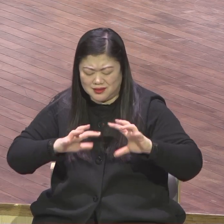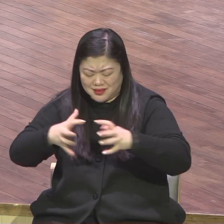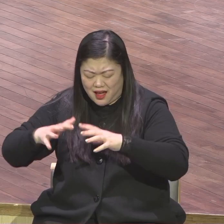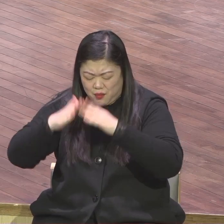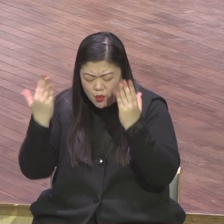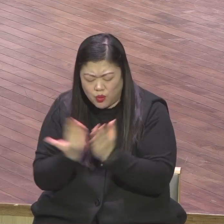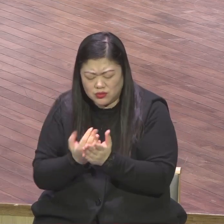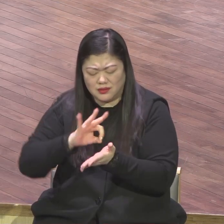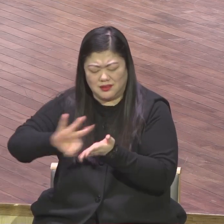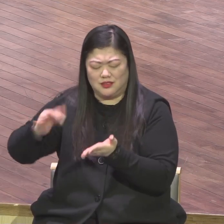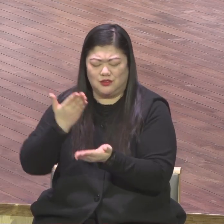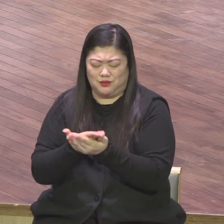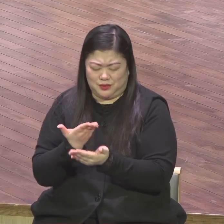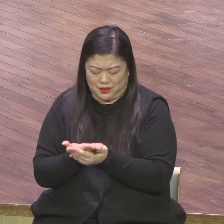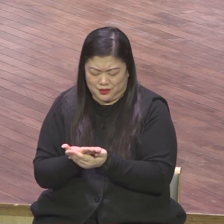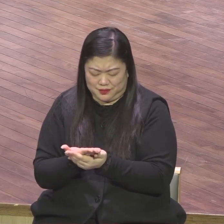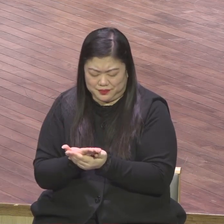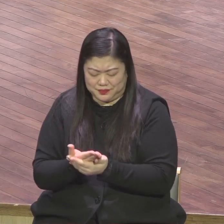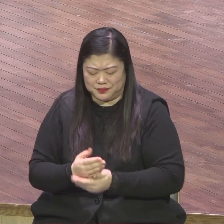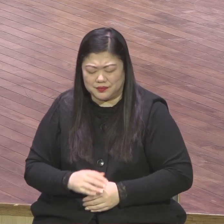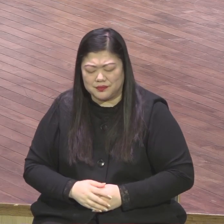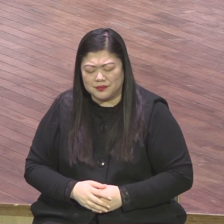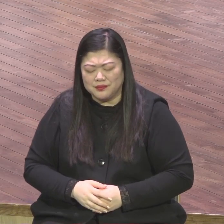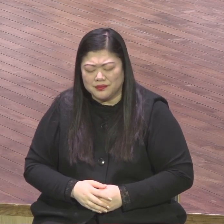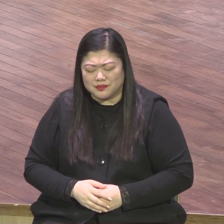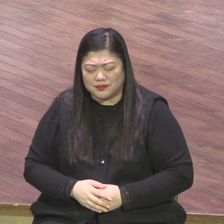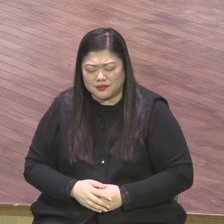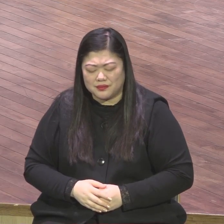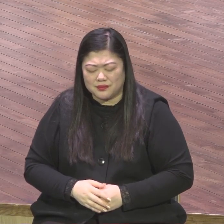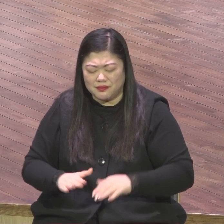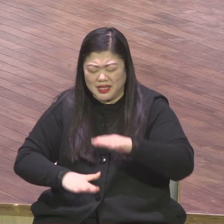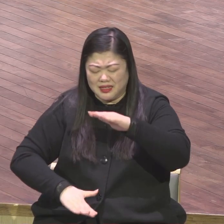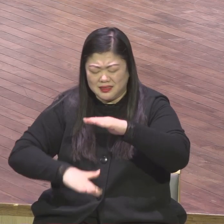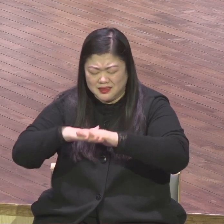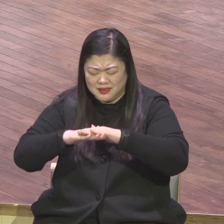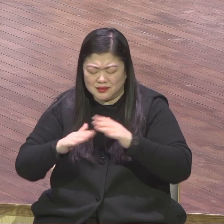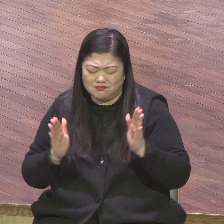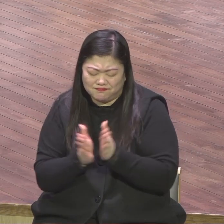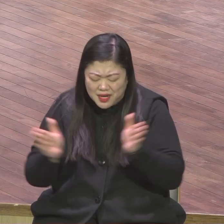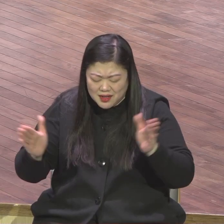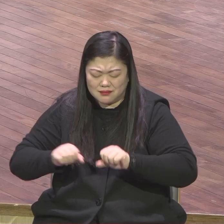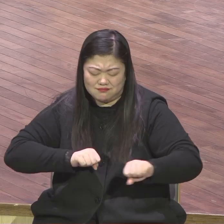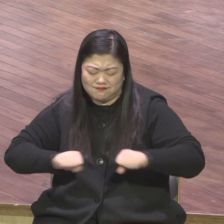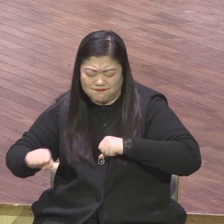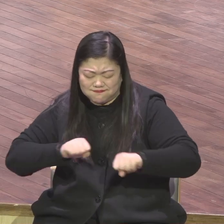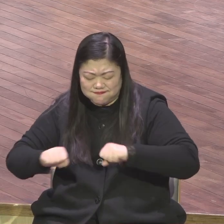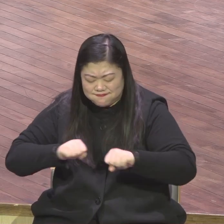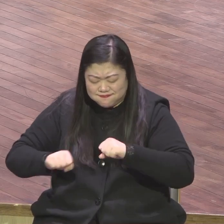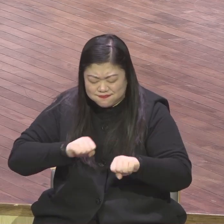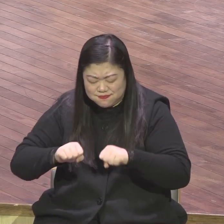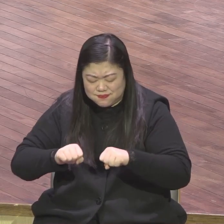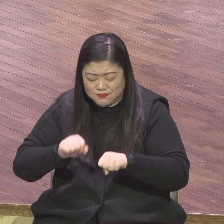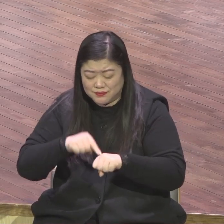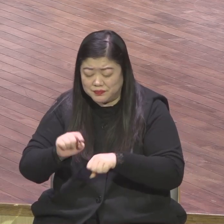주옵사사 이제 하나님의 스타트 만 운동을 통해서 모든 성도들이 참으로 이